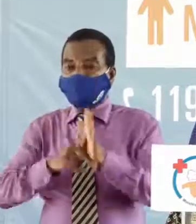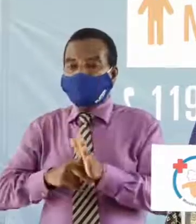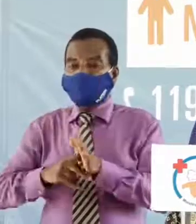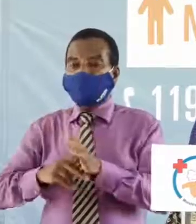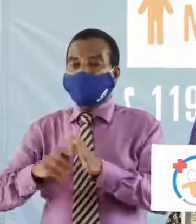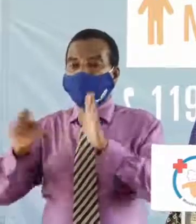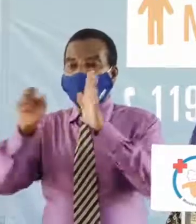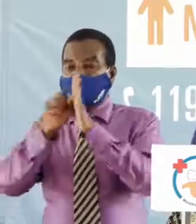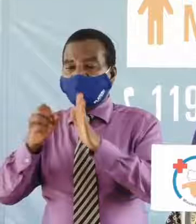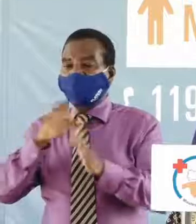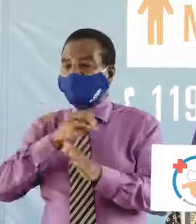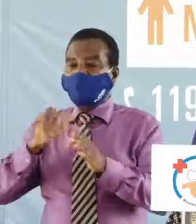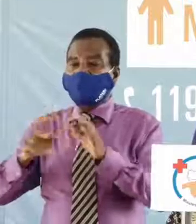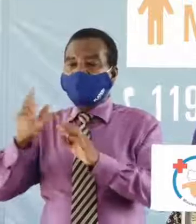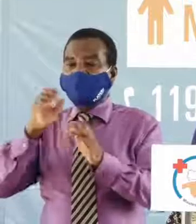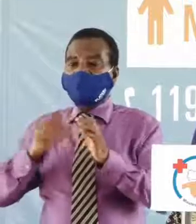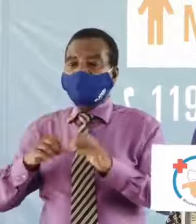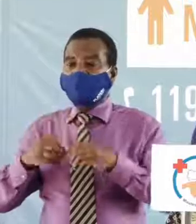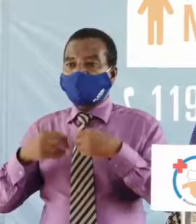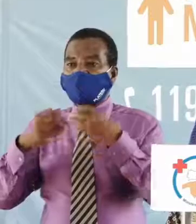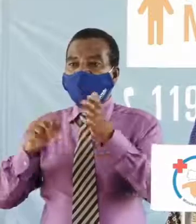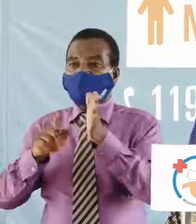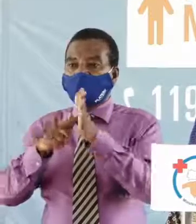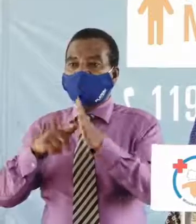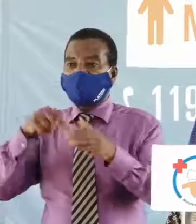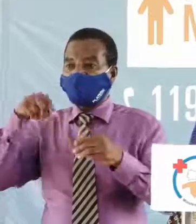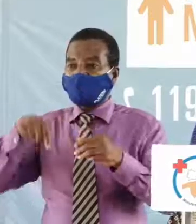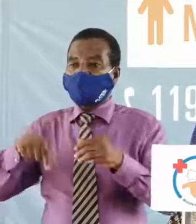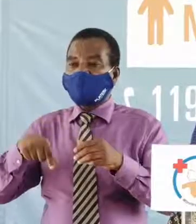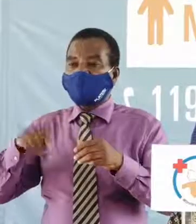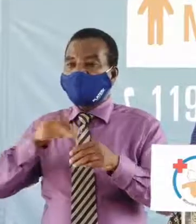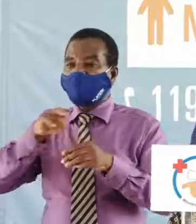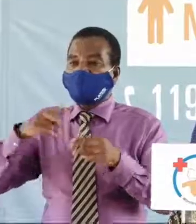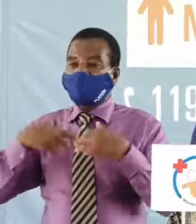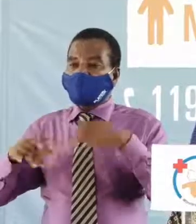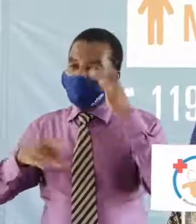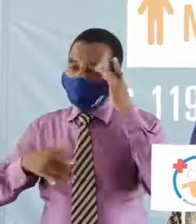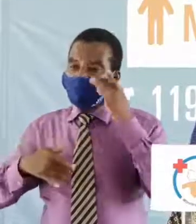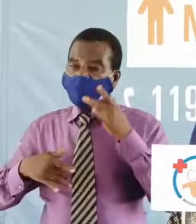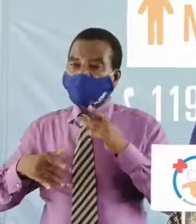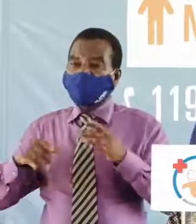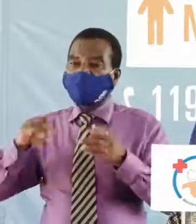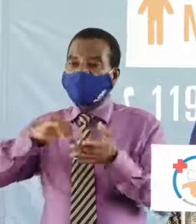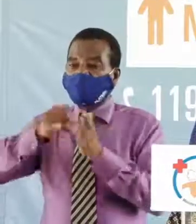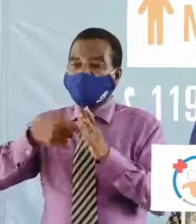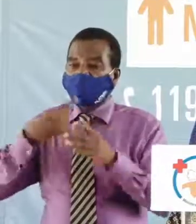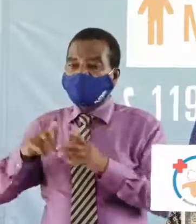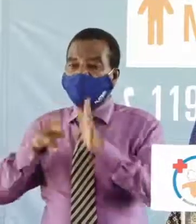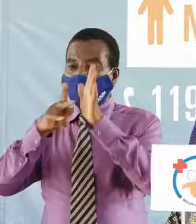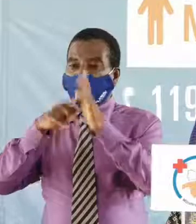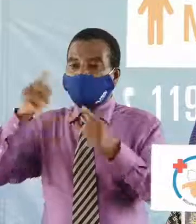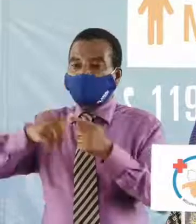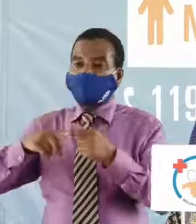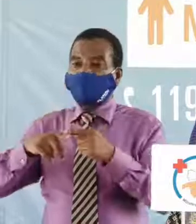vraiment des signes évocateurs donc ceux qui se présentent à nos structures de